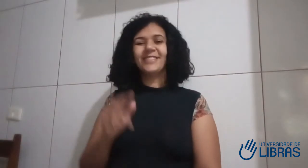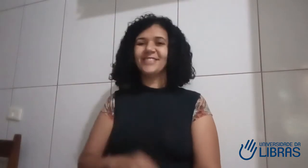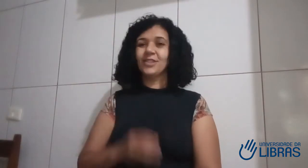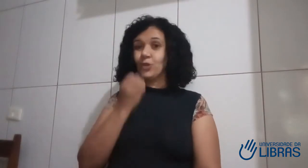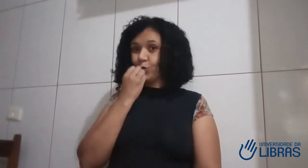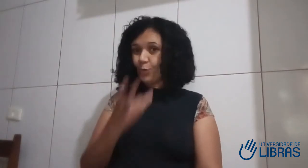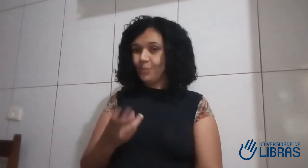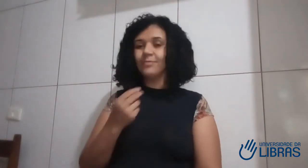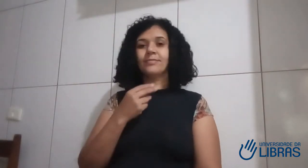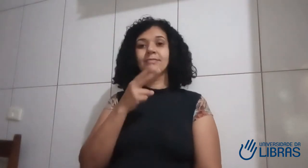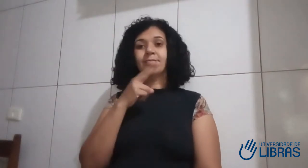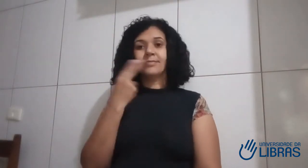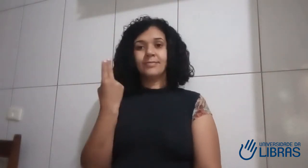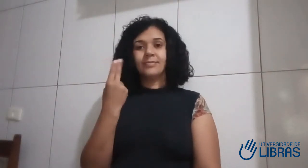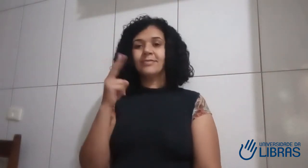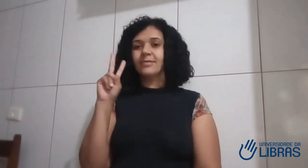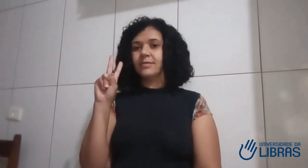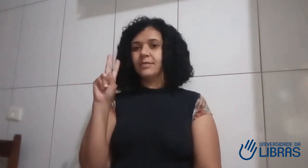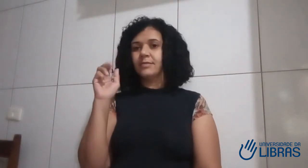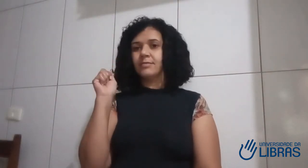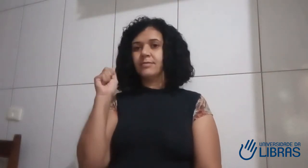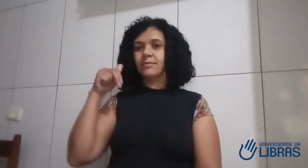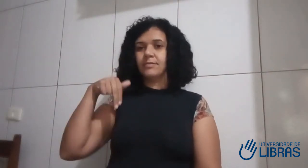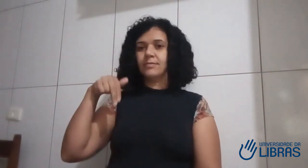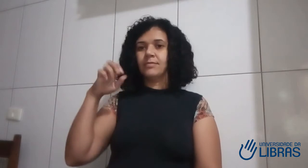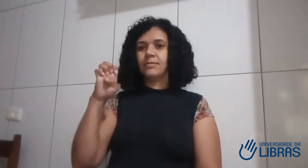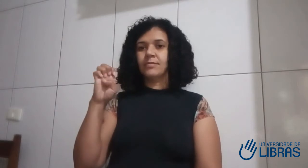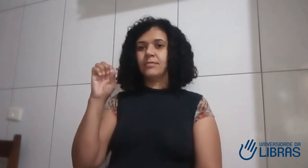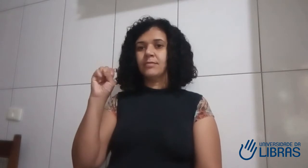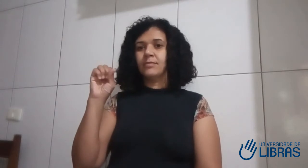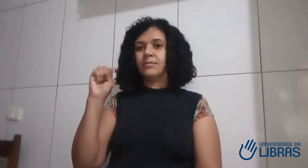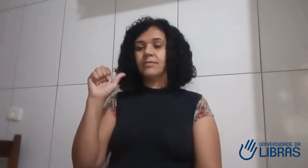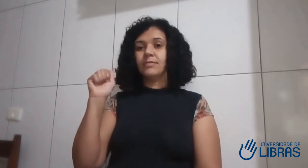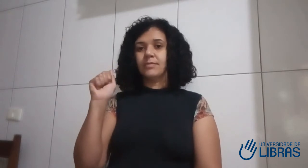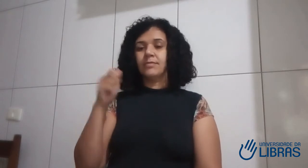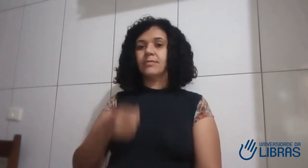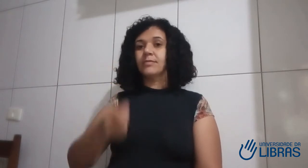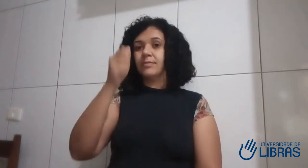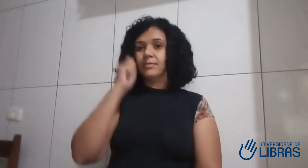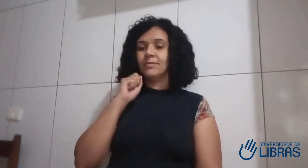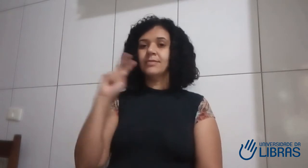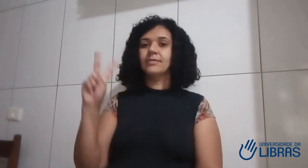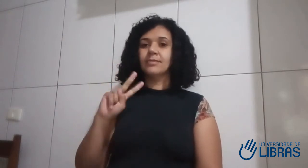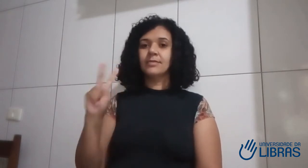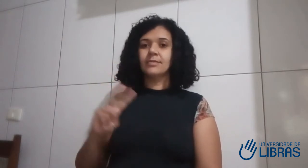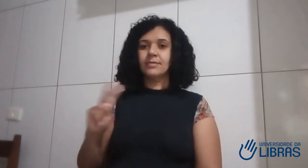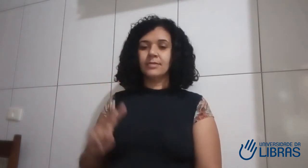Olá a todos, tudo bem com vocês? O meu nome é Vanessa, este aqui é o meu sinal, ou seja, como os